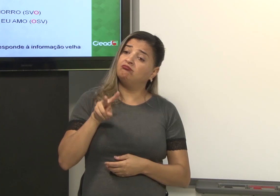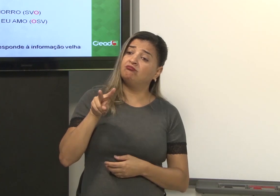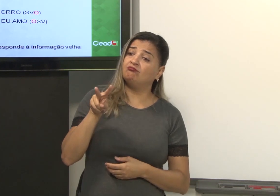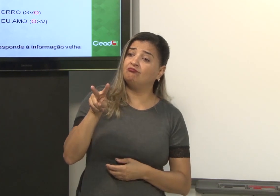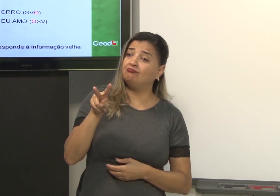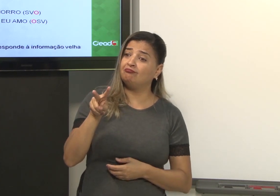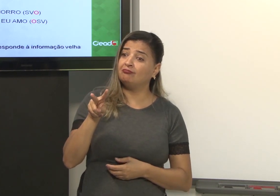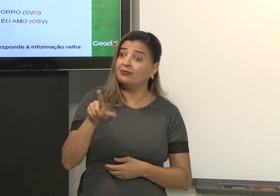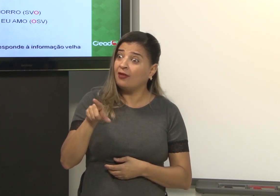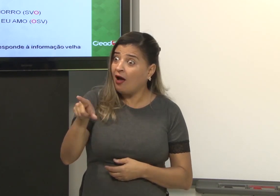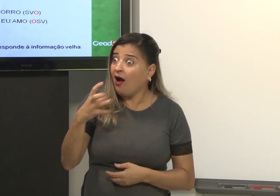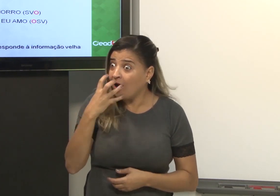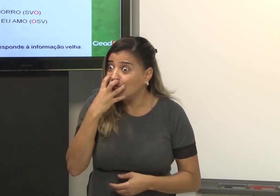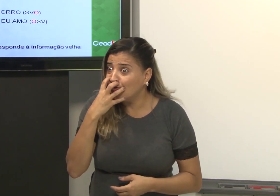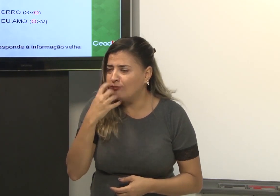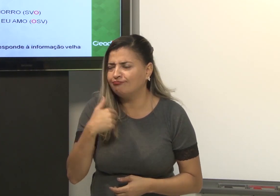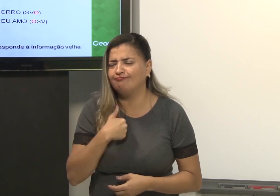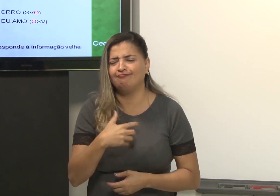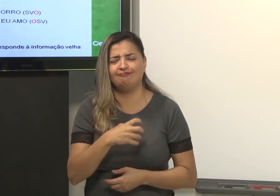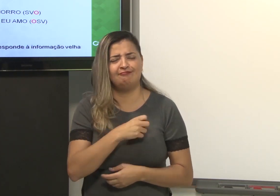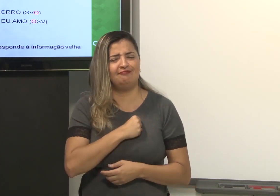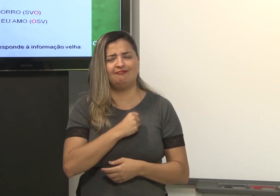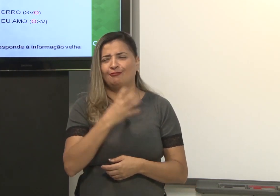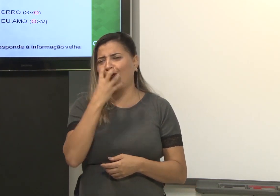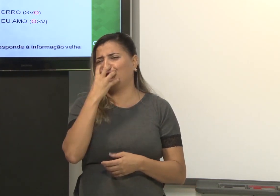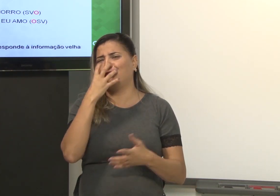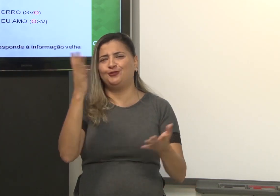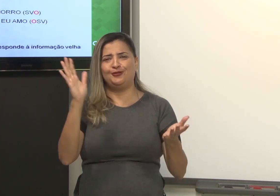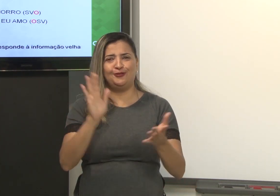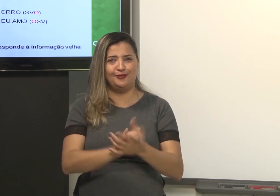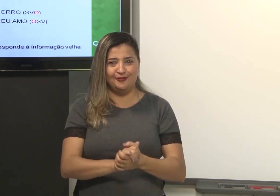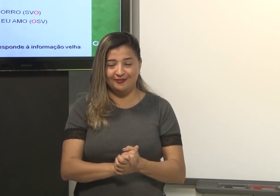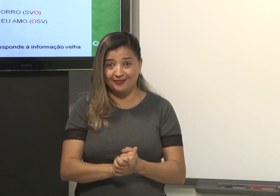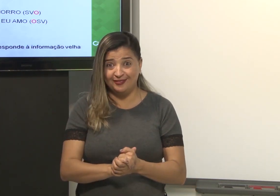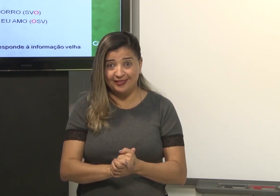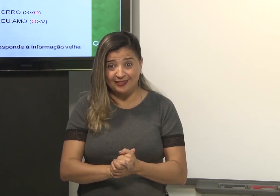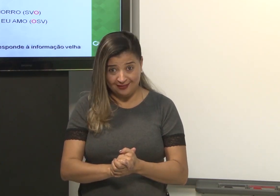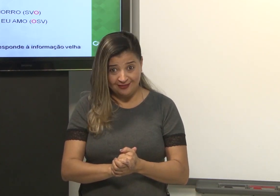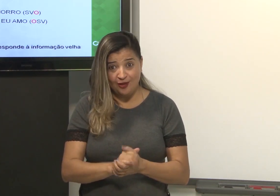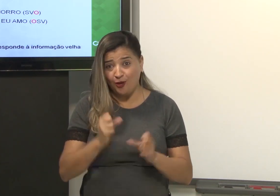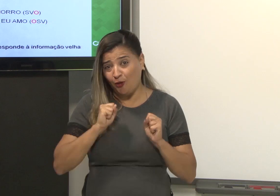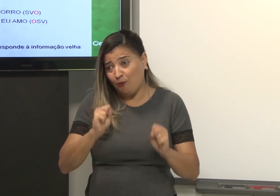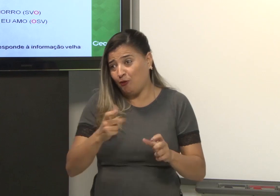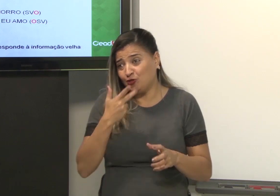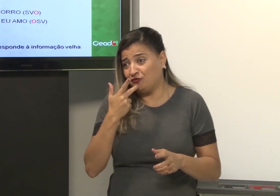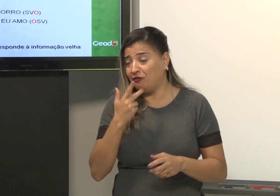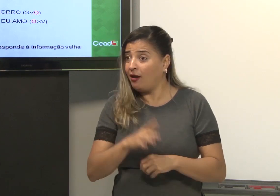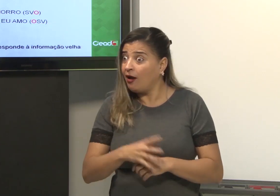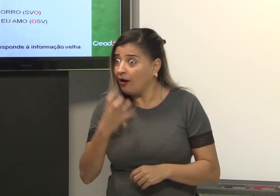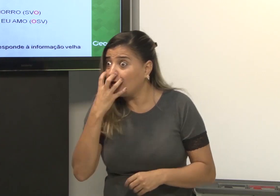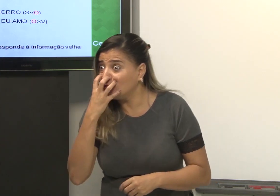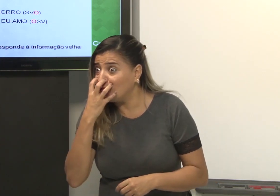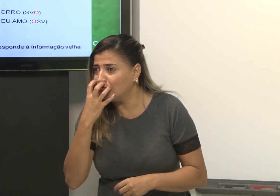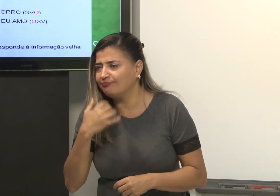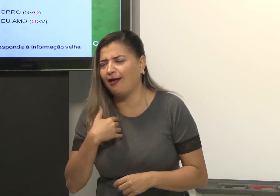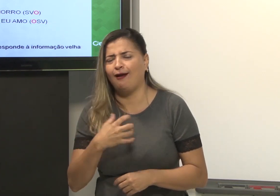estou ali observando e alguém falou ah, cachorro, nossa, eu amo cachorro. Eu posso falar, cachorro, nossa,